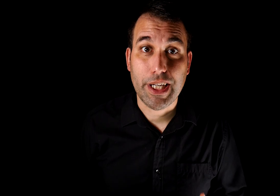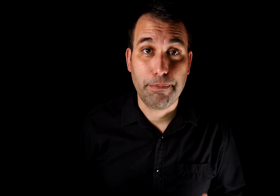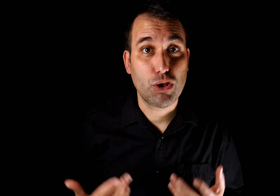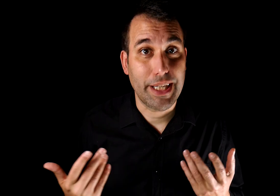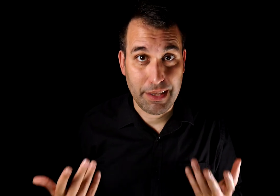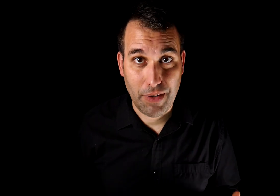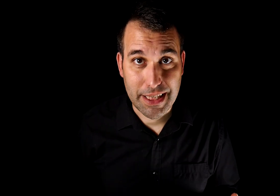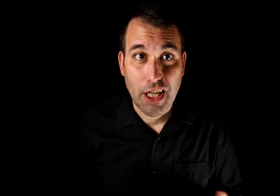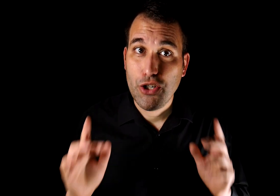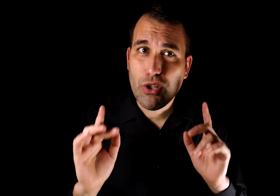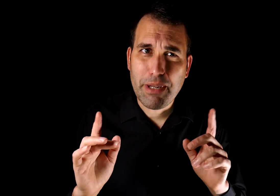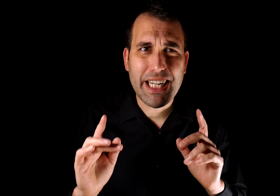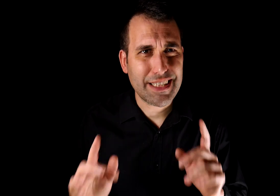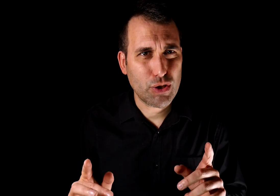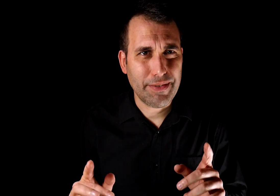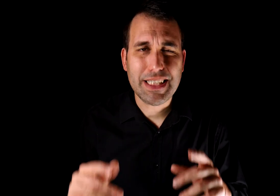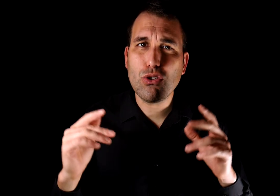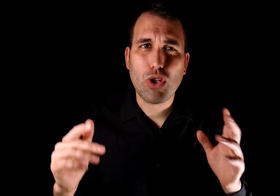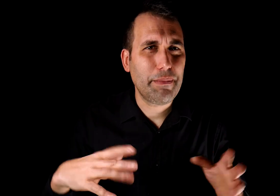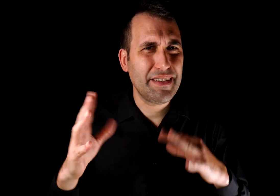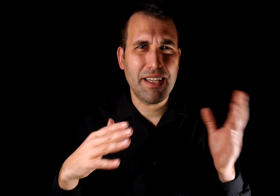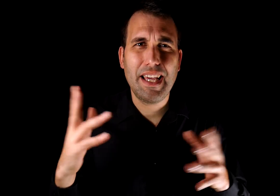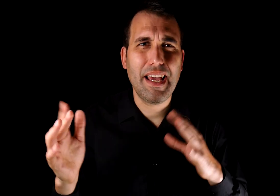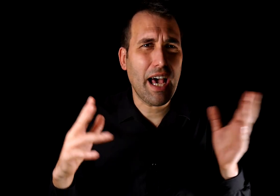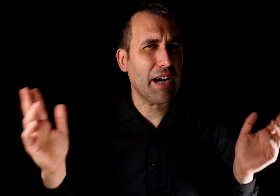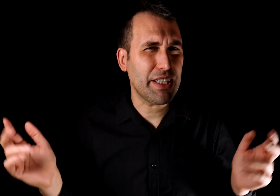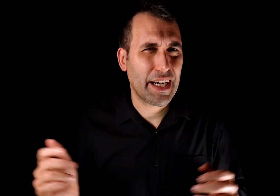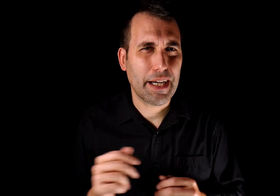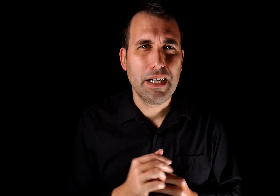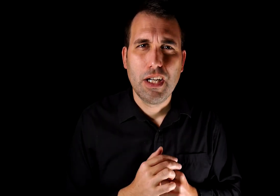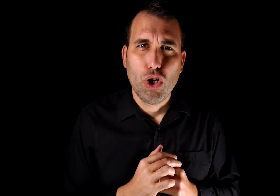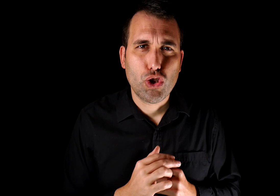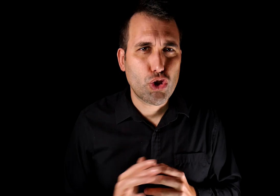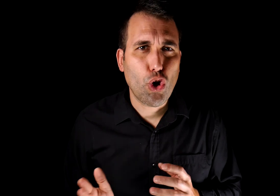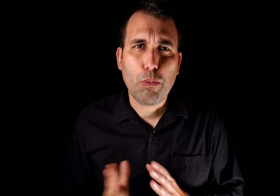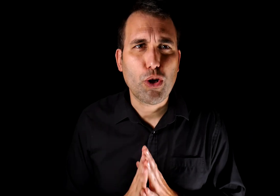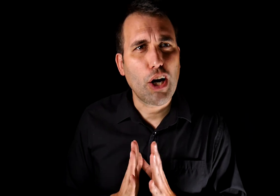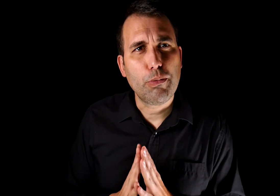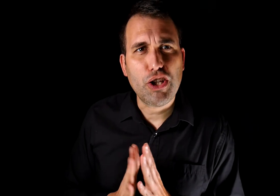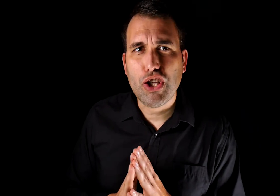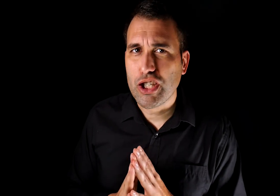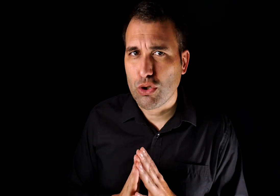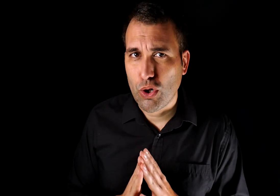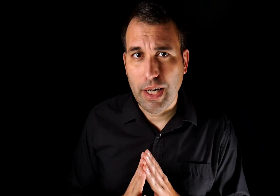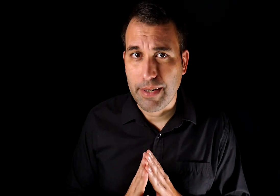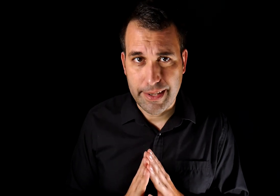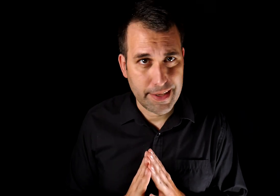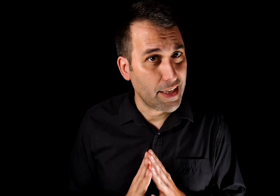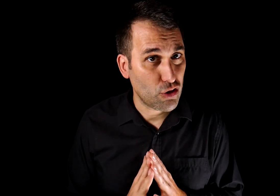ejemplos de red flags, no de manera exhaustiva, sino totalmente... arbitraria. Solo porque algo me dice que estos son relevantes en estos